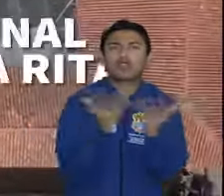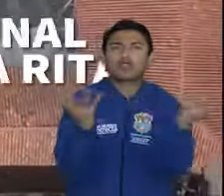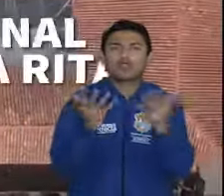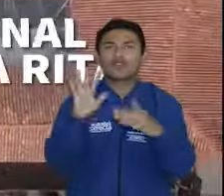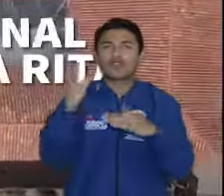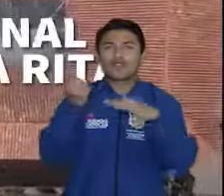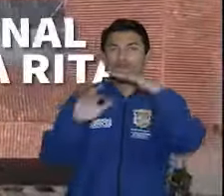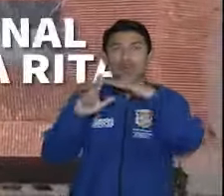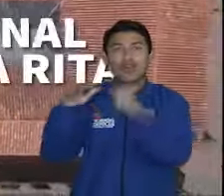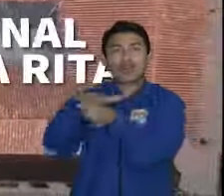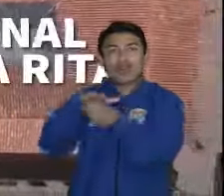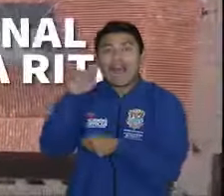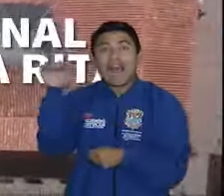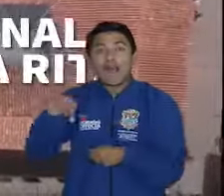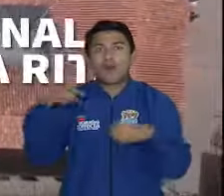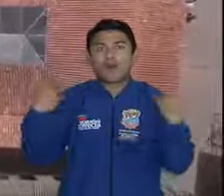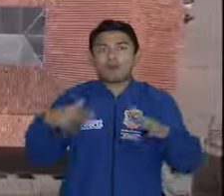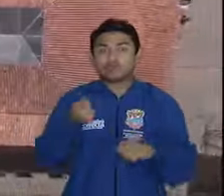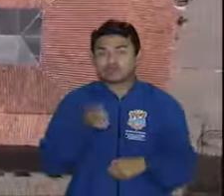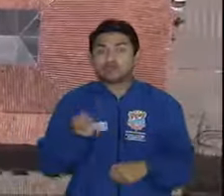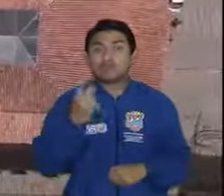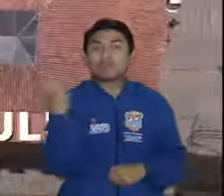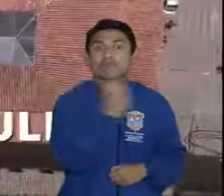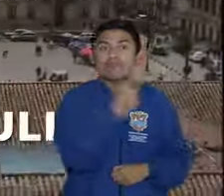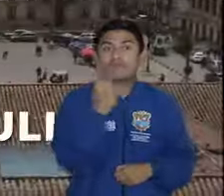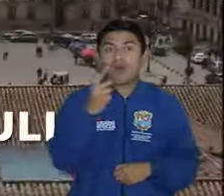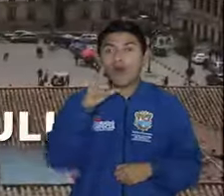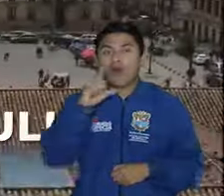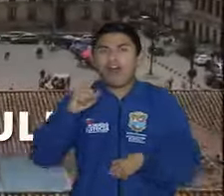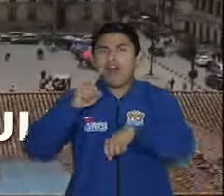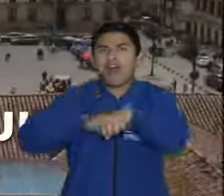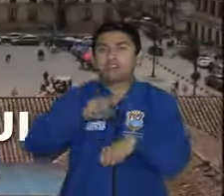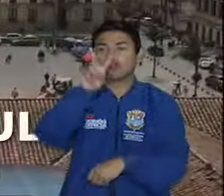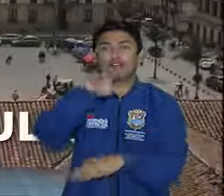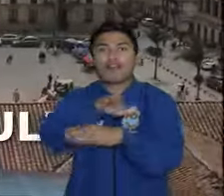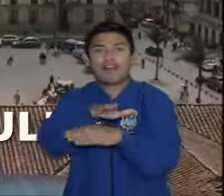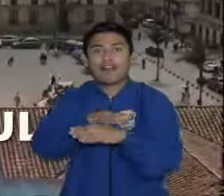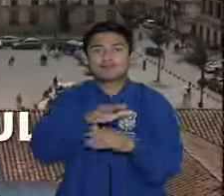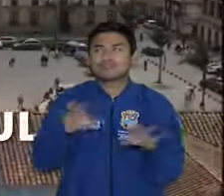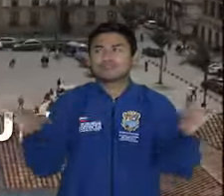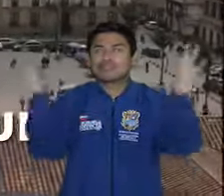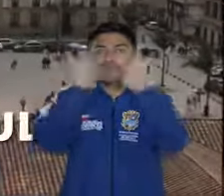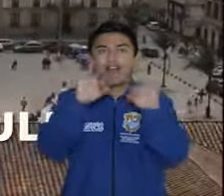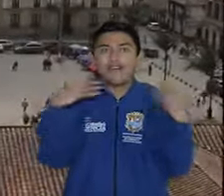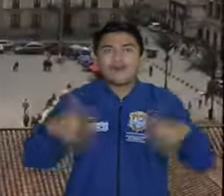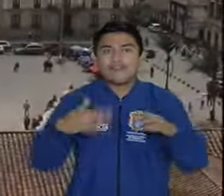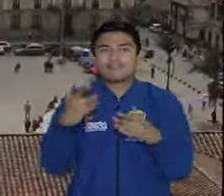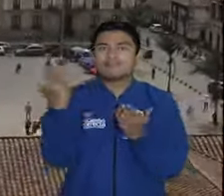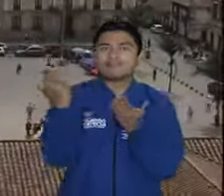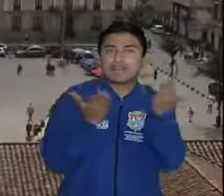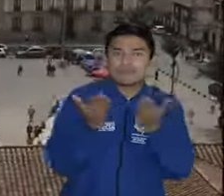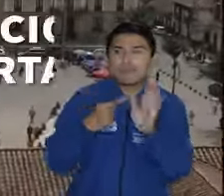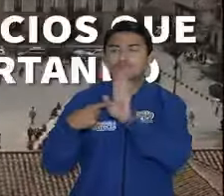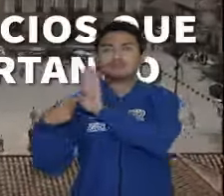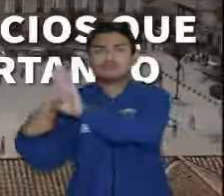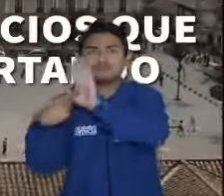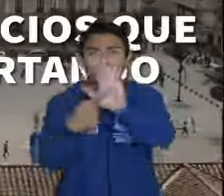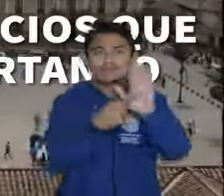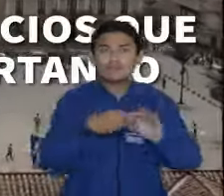salón comunal del barrio Santa Rita el próximo viernes 8 de julio a partir de las 2 de la tarde. Tenga en cuenta los diferentes servicios que se